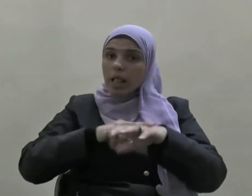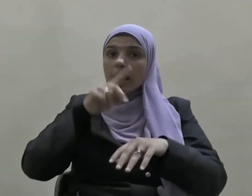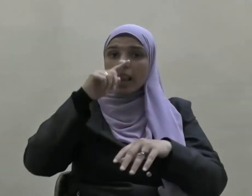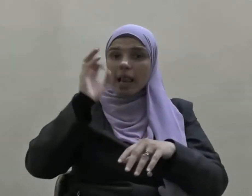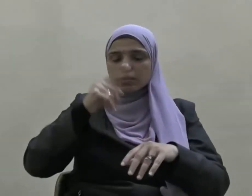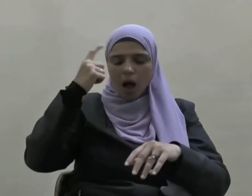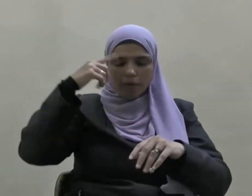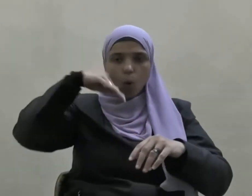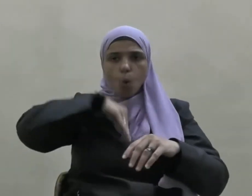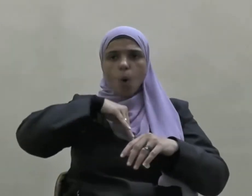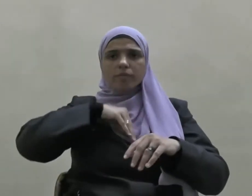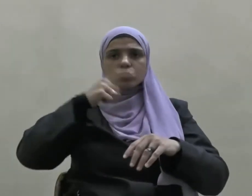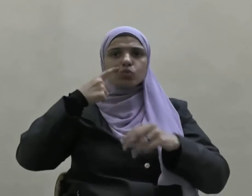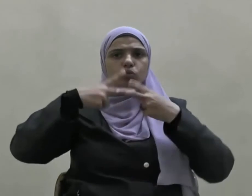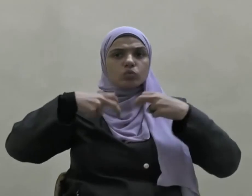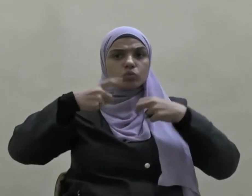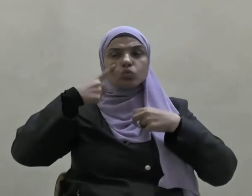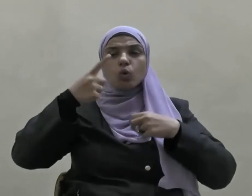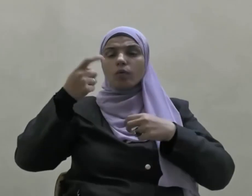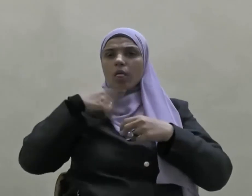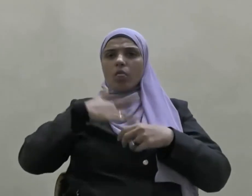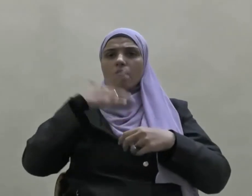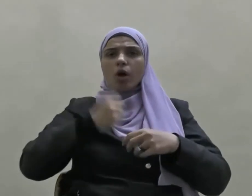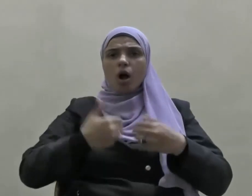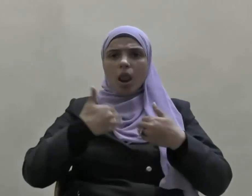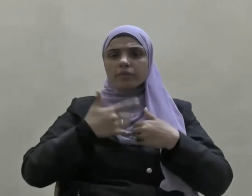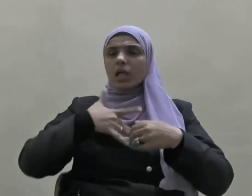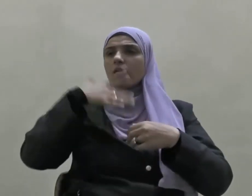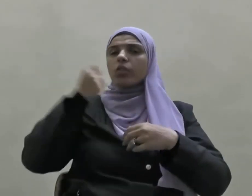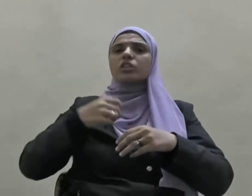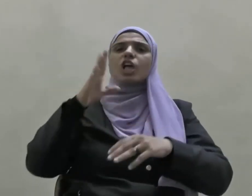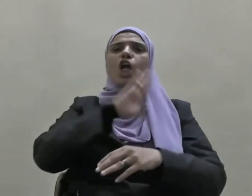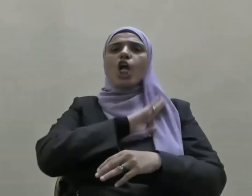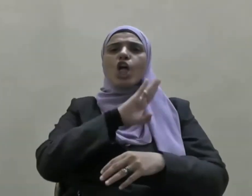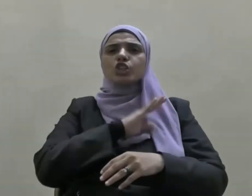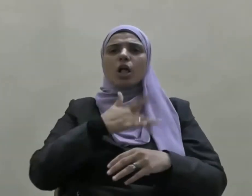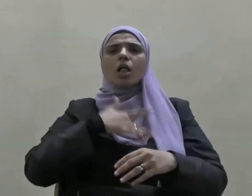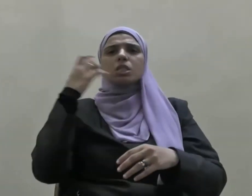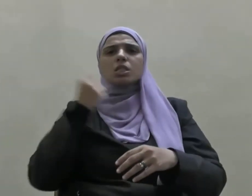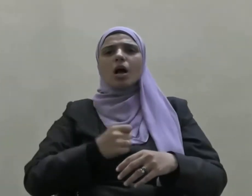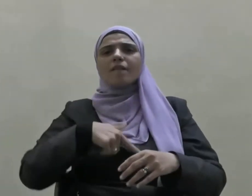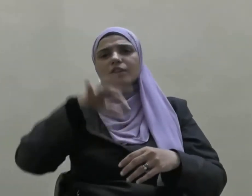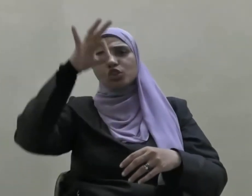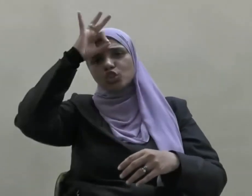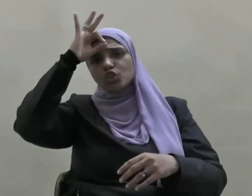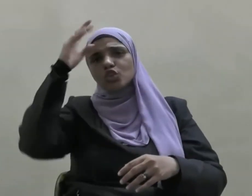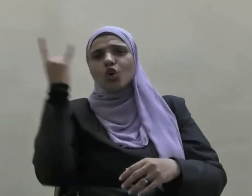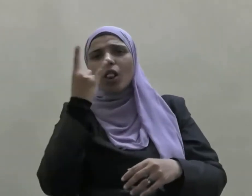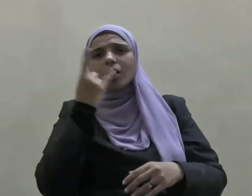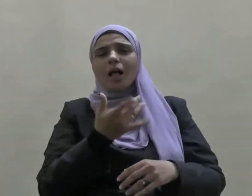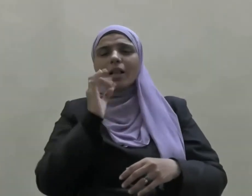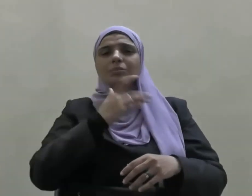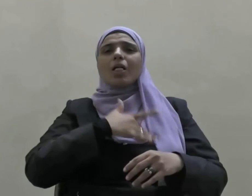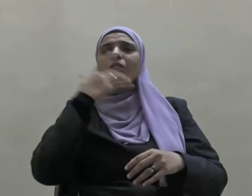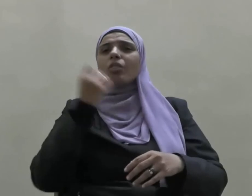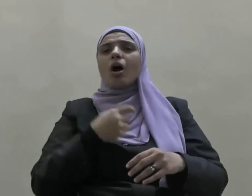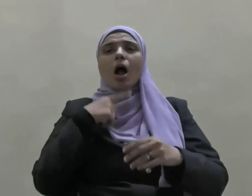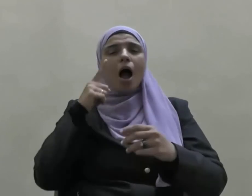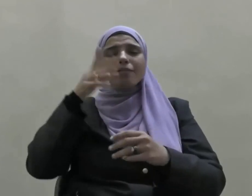أن نفق في أنفسنا وفي قيادتنا وفي جيشنا وشرطتنا وأن لا